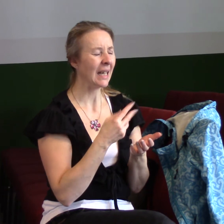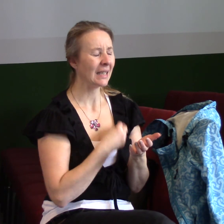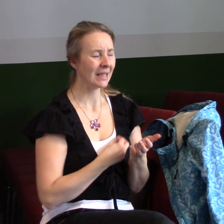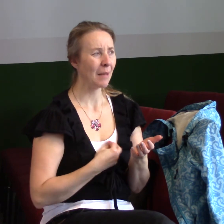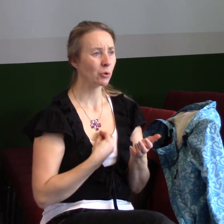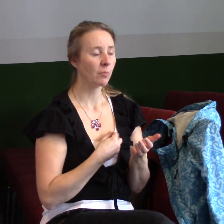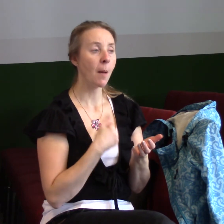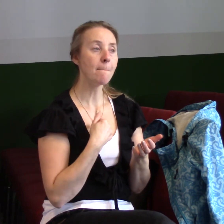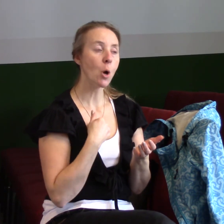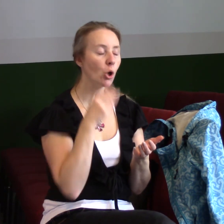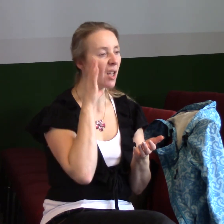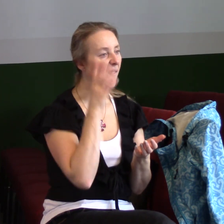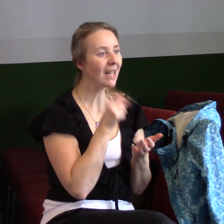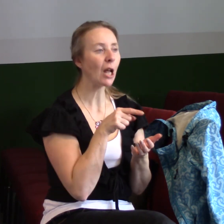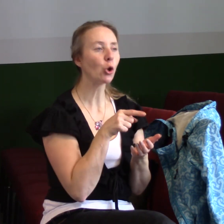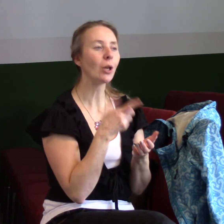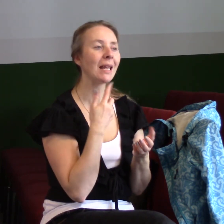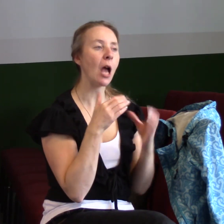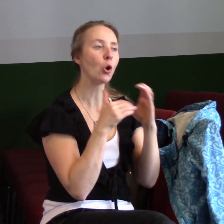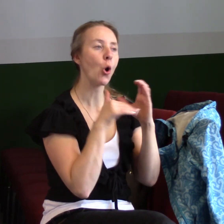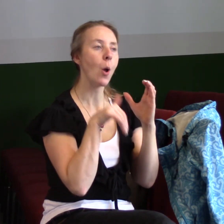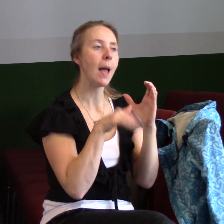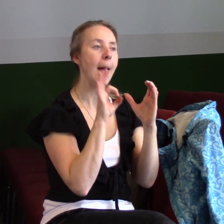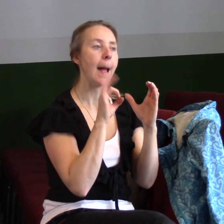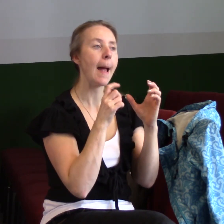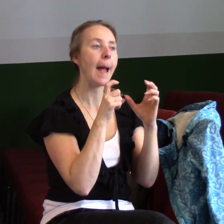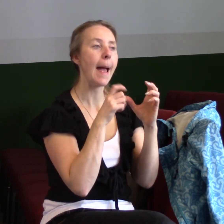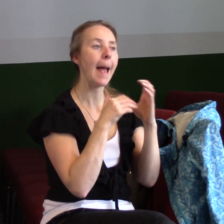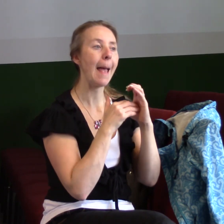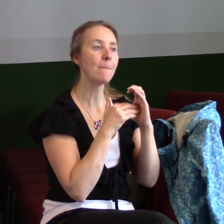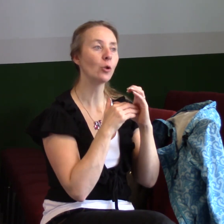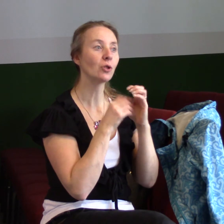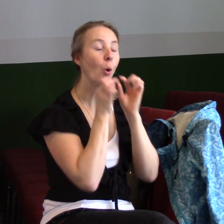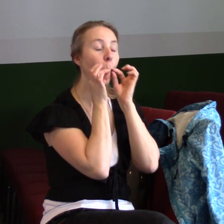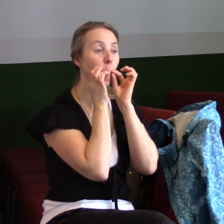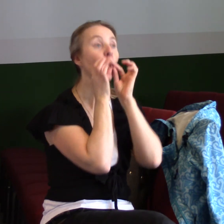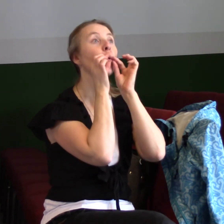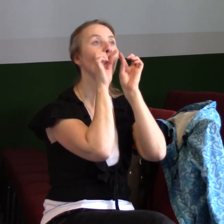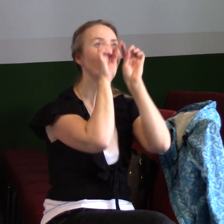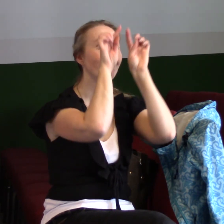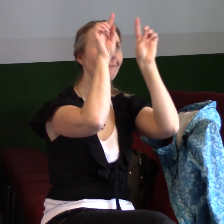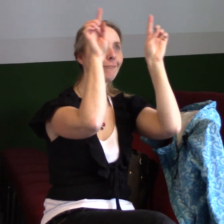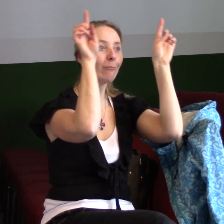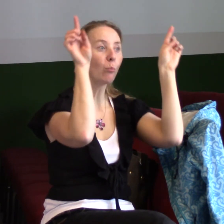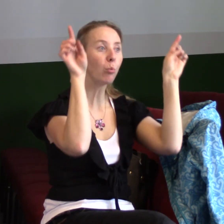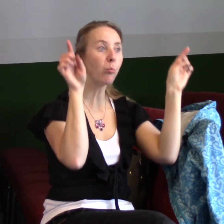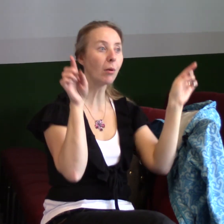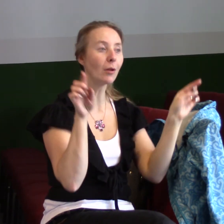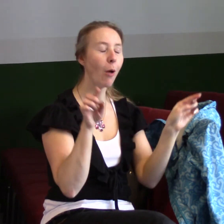byla jenom emoce. A že o nás tak jako, jak bublinka praskla. A tak nás to může vést pokání a může nás to vést